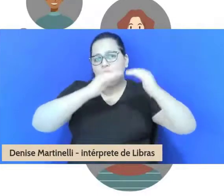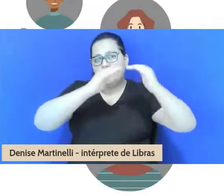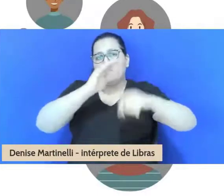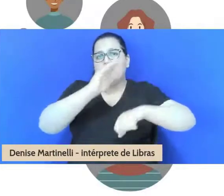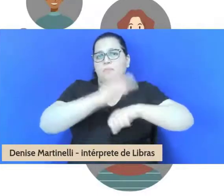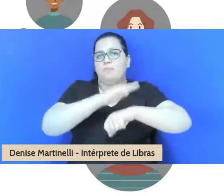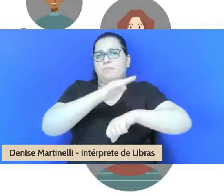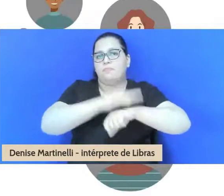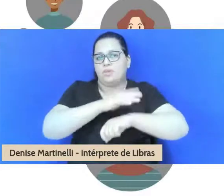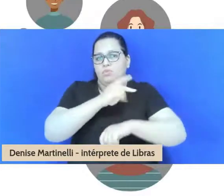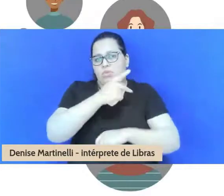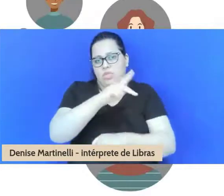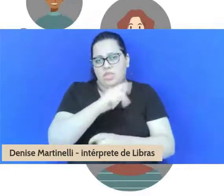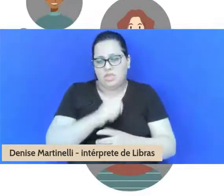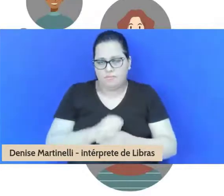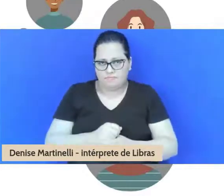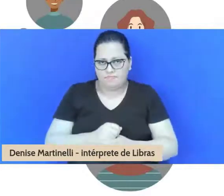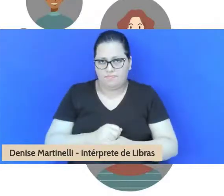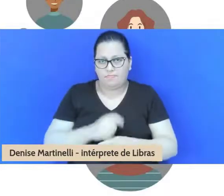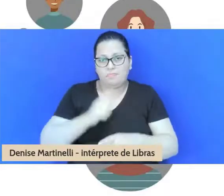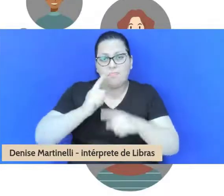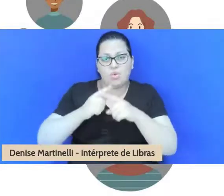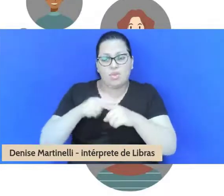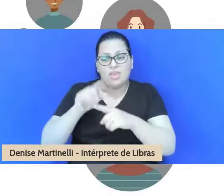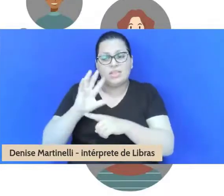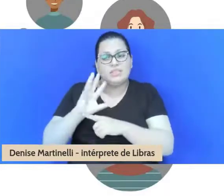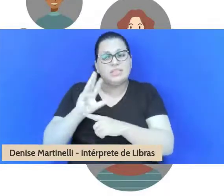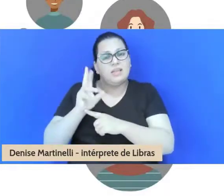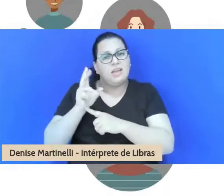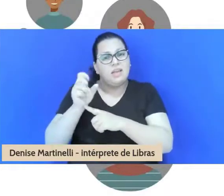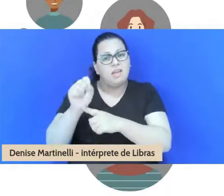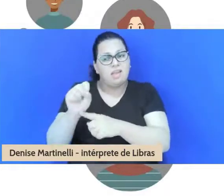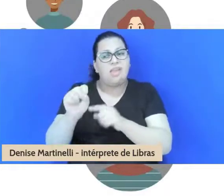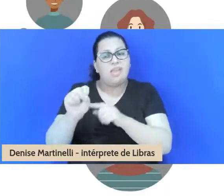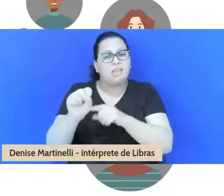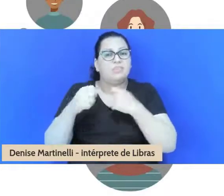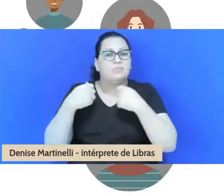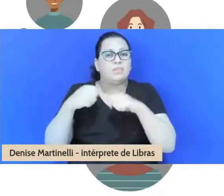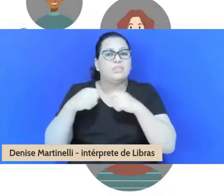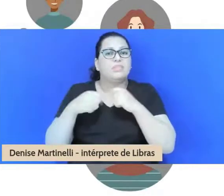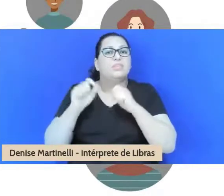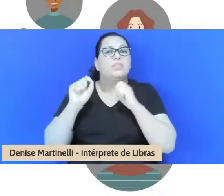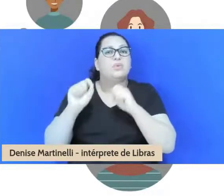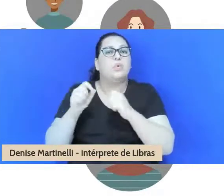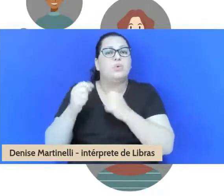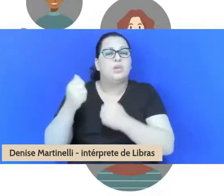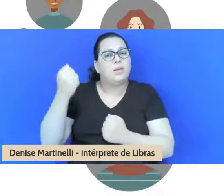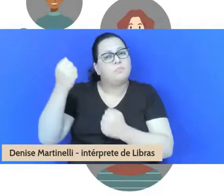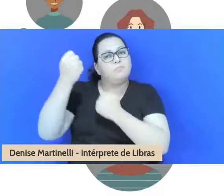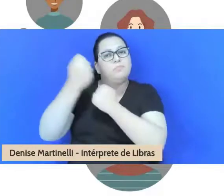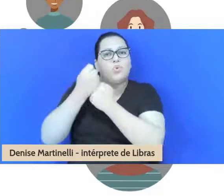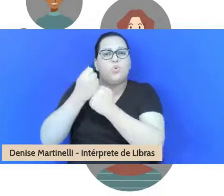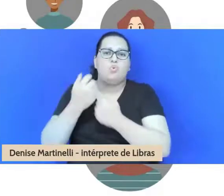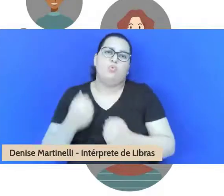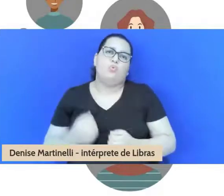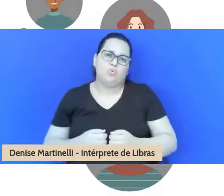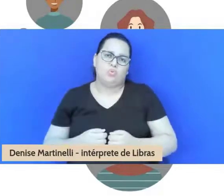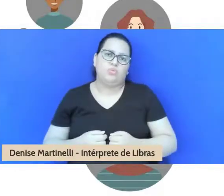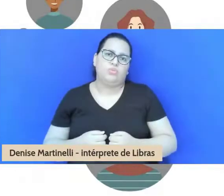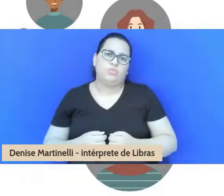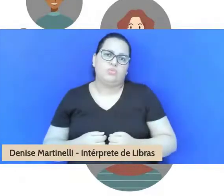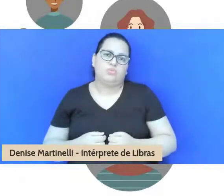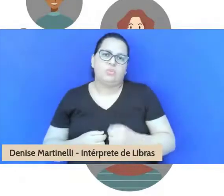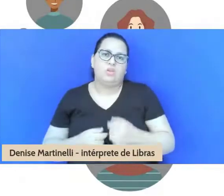precisa de aporte, precisa de expertise de outros setores da